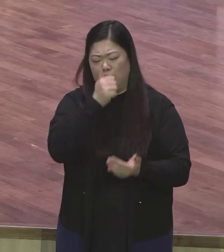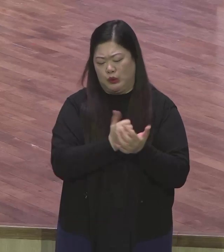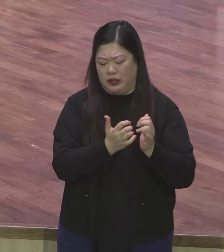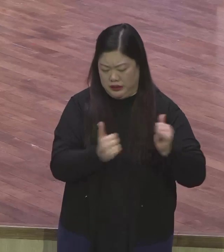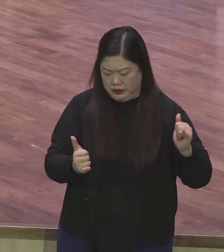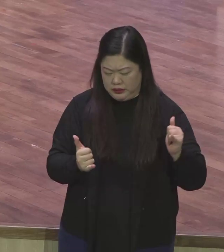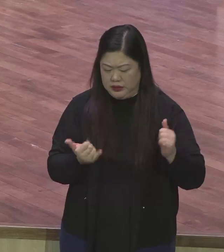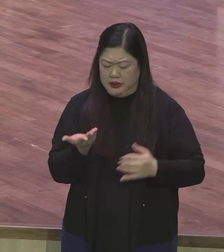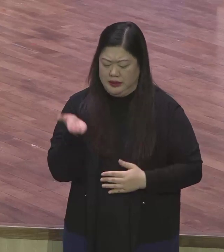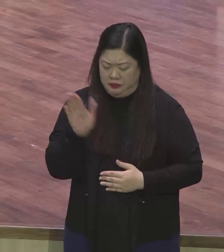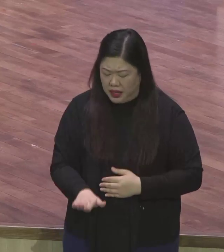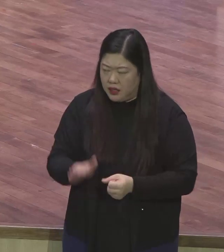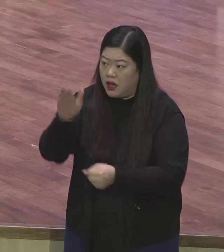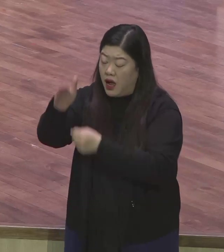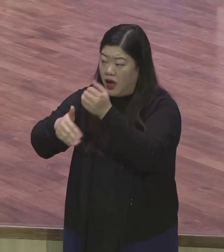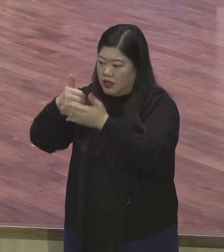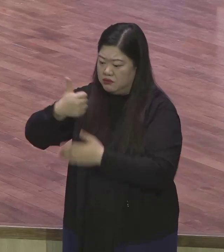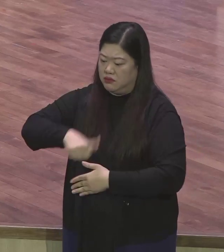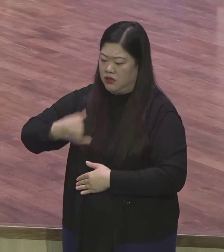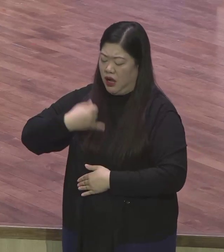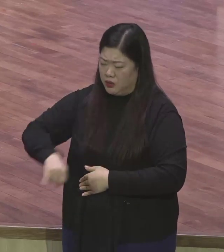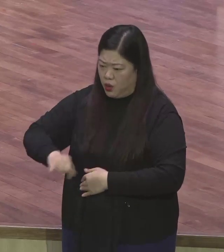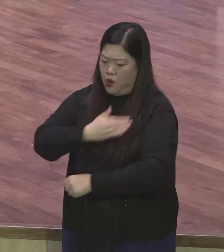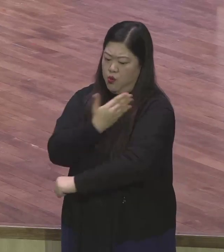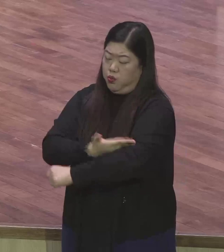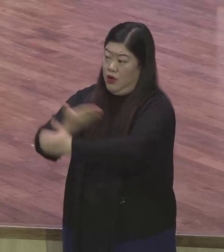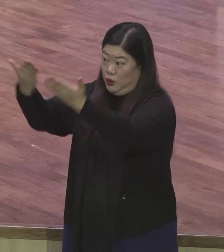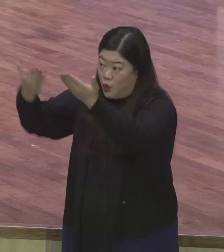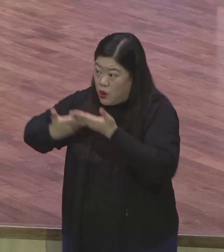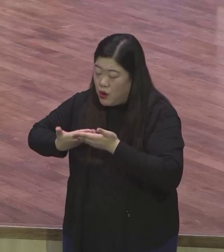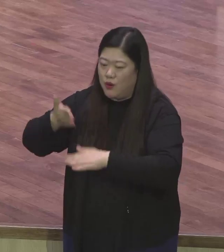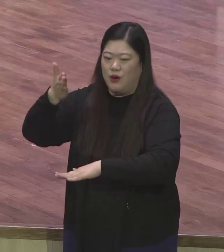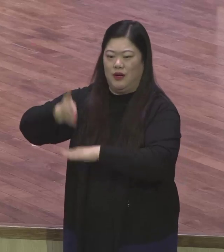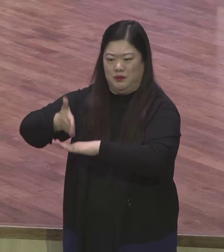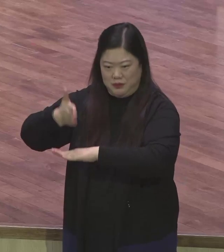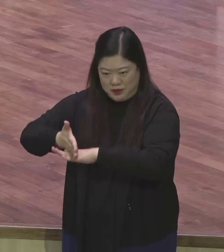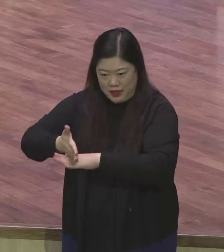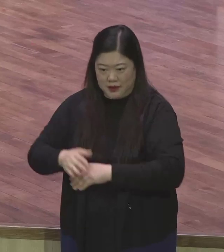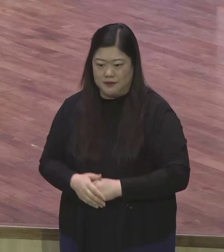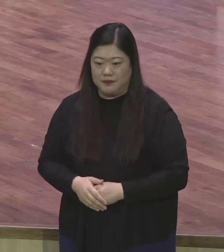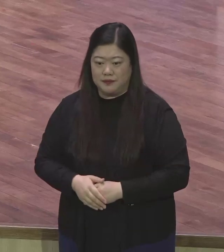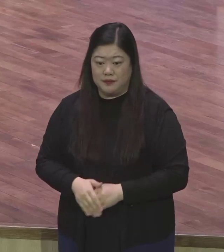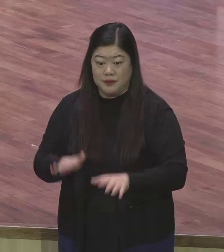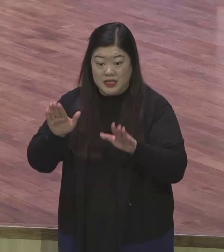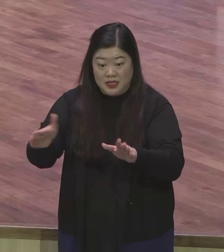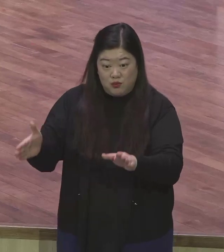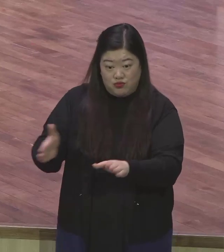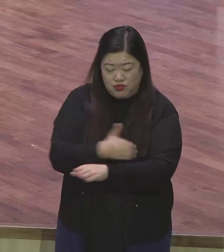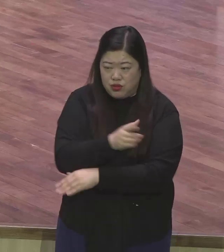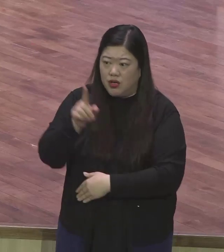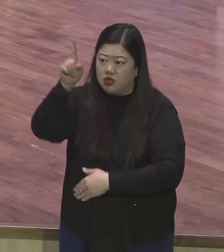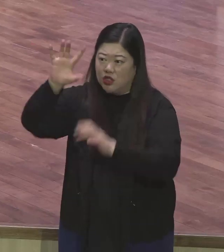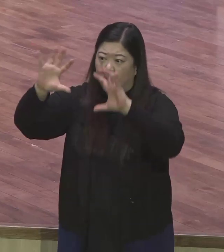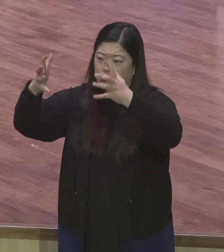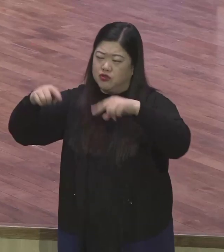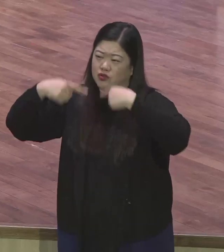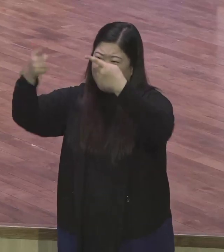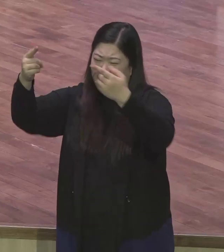삼아주시니 감사합니다 지금부터 천국 갈 때까지 나를